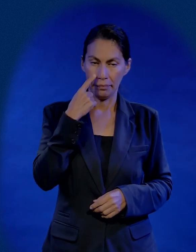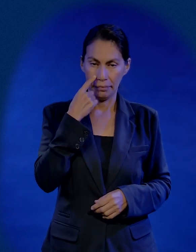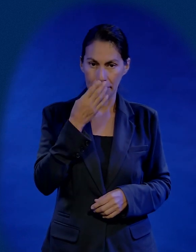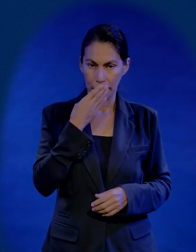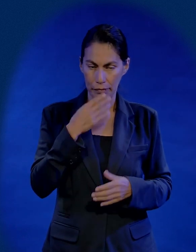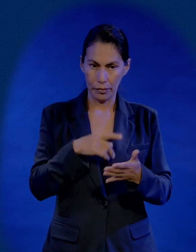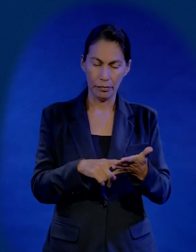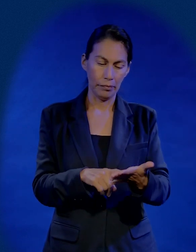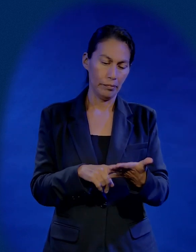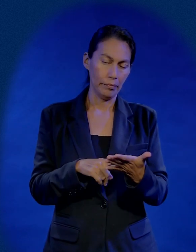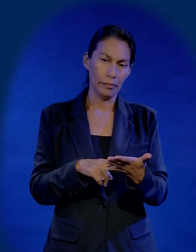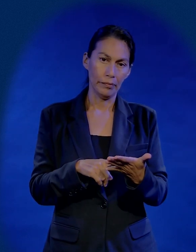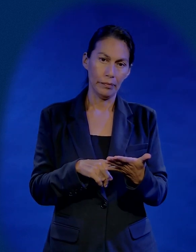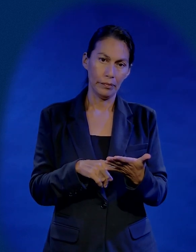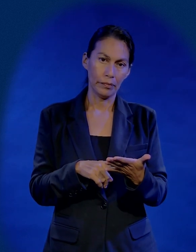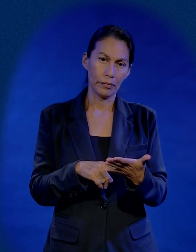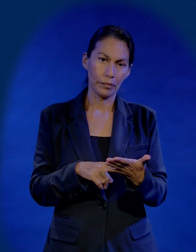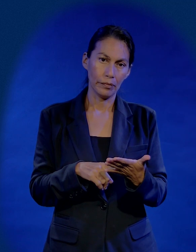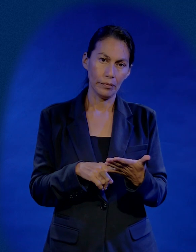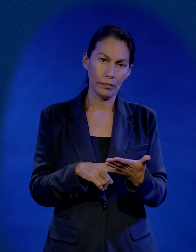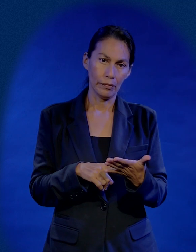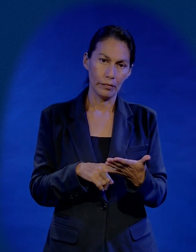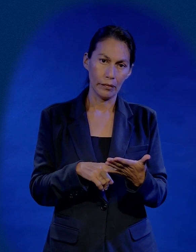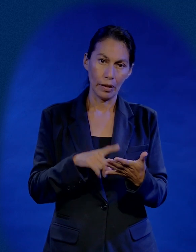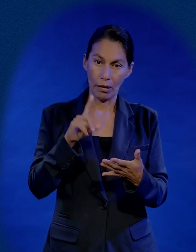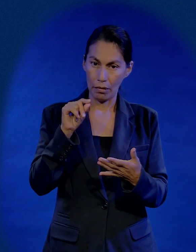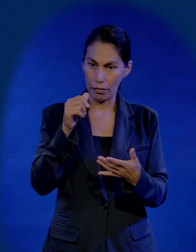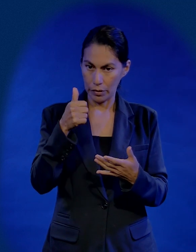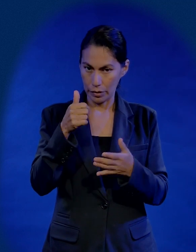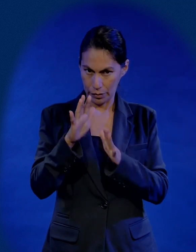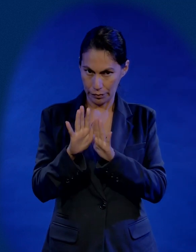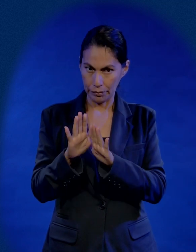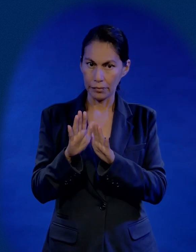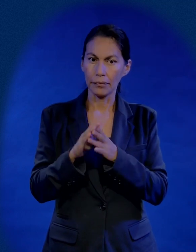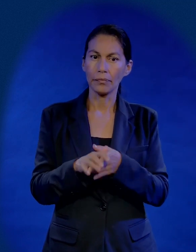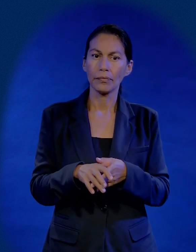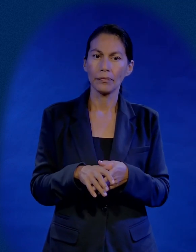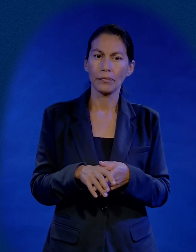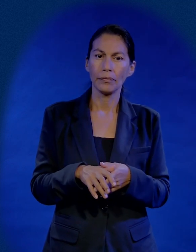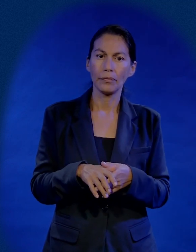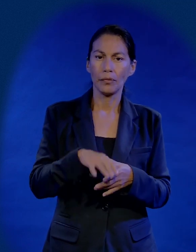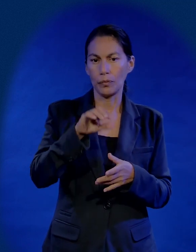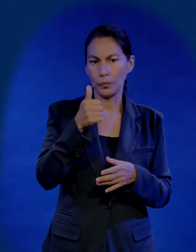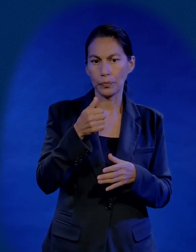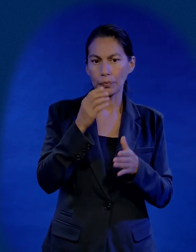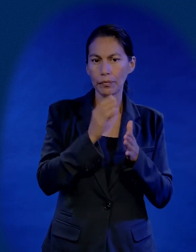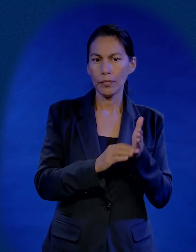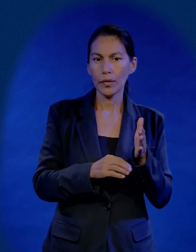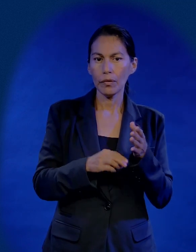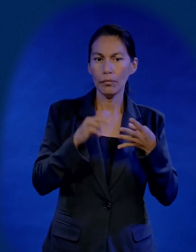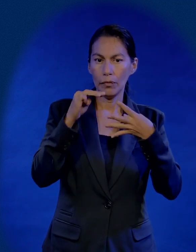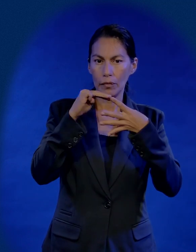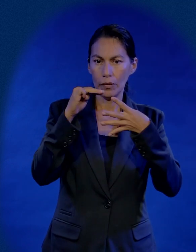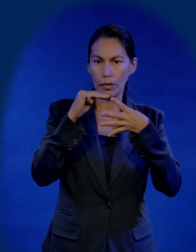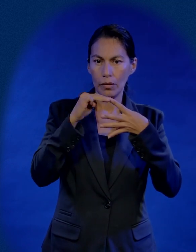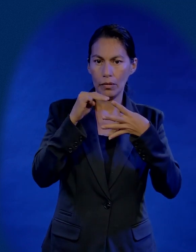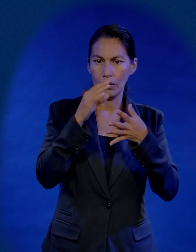Vaya conmigo a la Biblia, mire, vaya conmigo. Así, no pierda el capítulo 26 donde estamos. Vaya conmigo al capítulo 8 de Mateo.